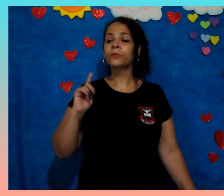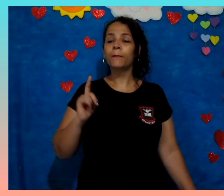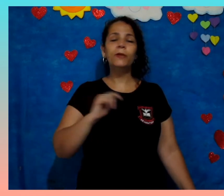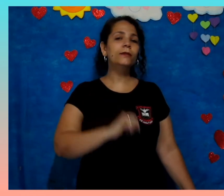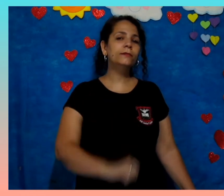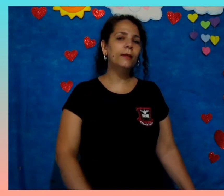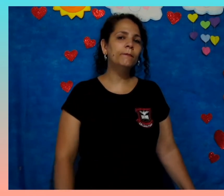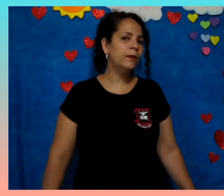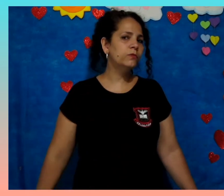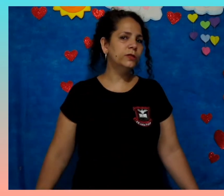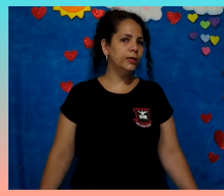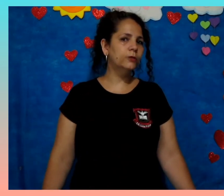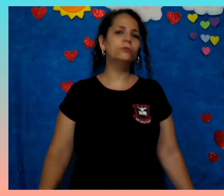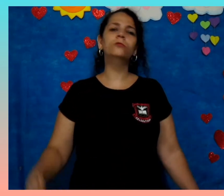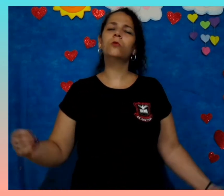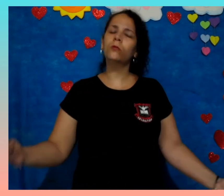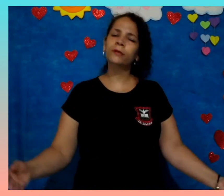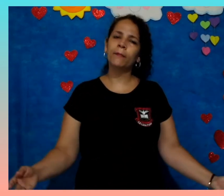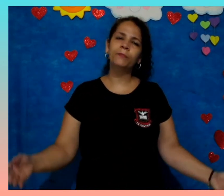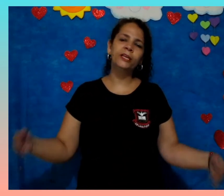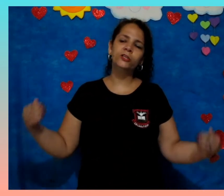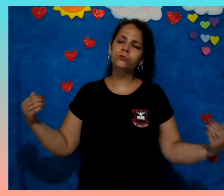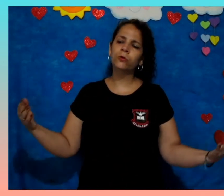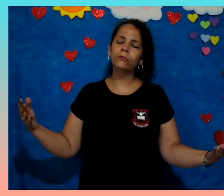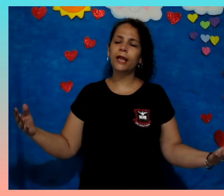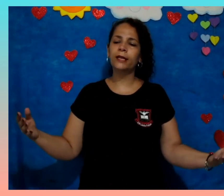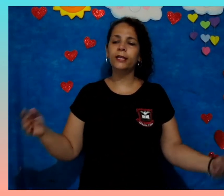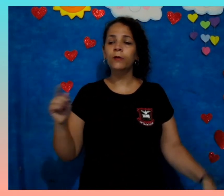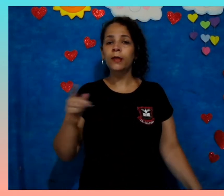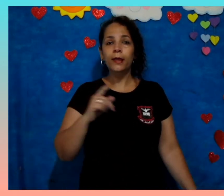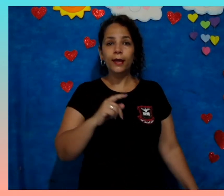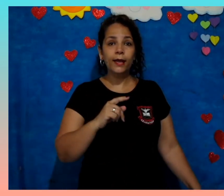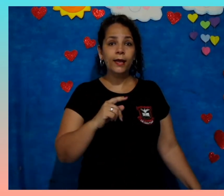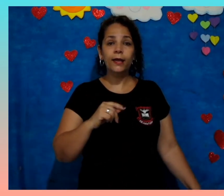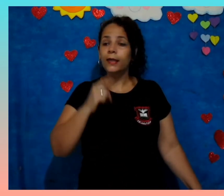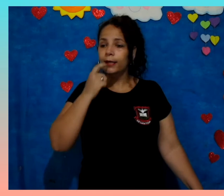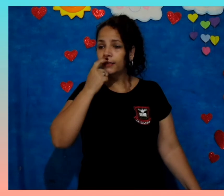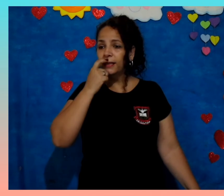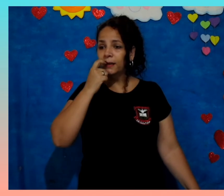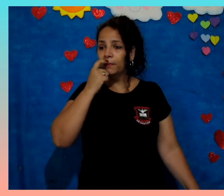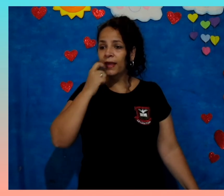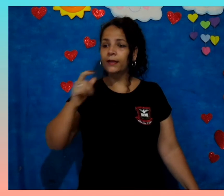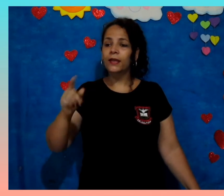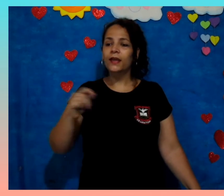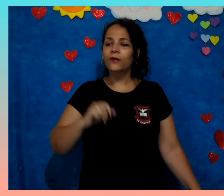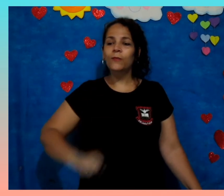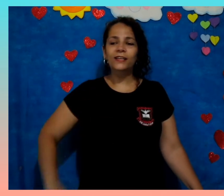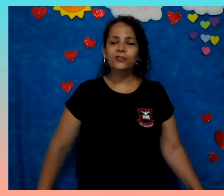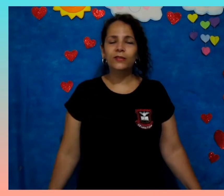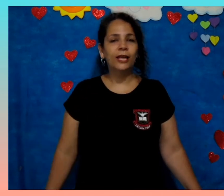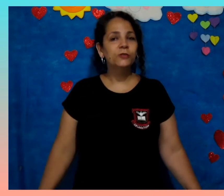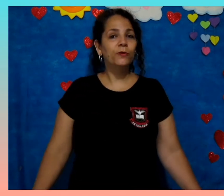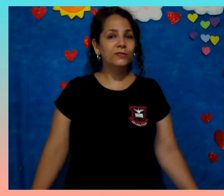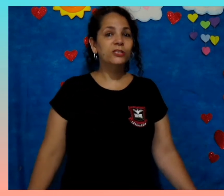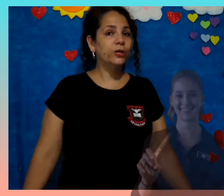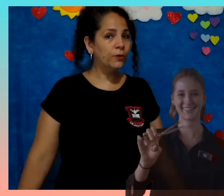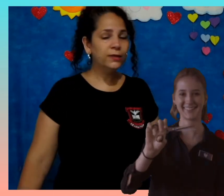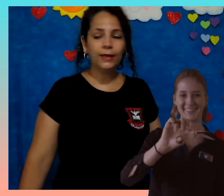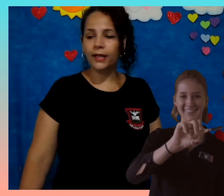Pintem bem bonito, com capricho, com carinho. Ah, e tem também uma atividade pra vocês recortarem.